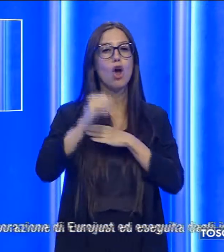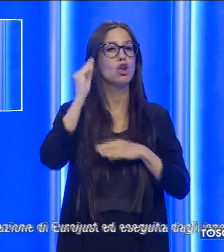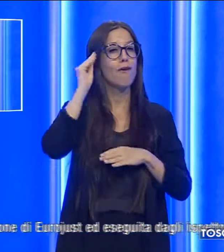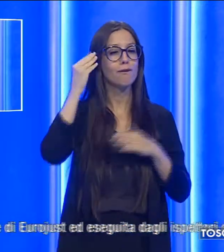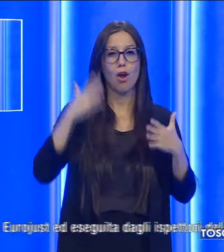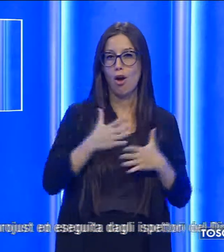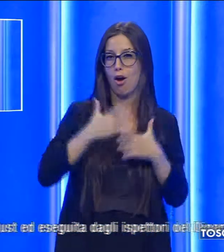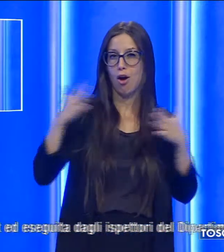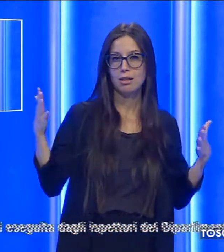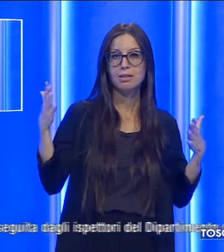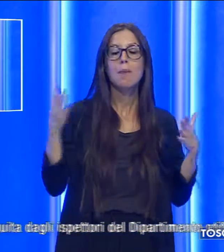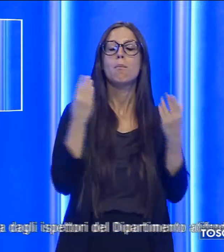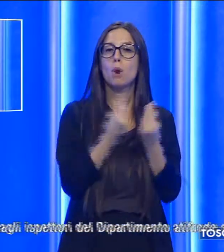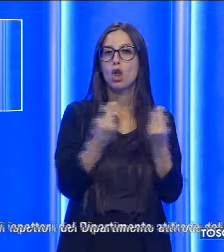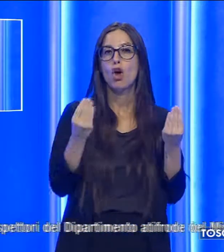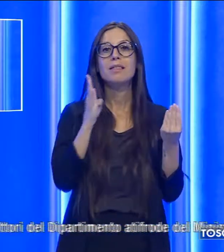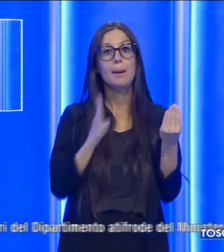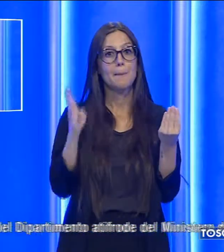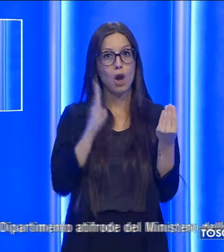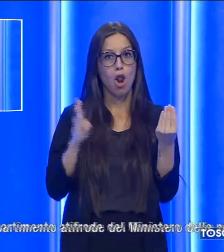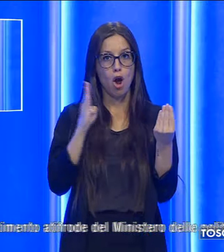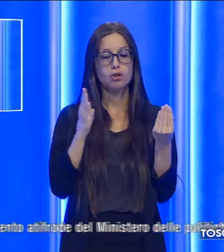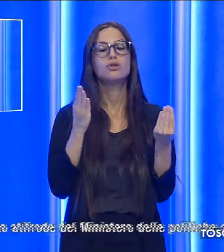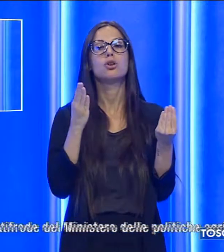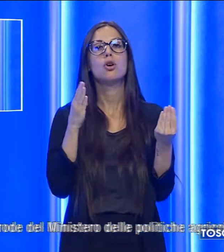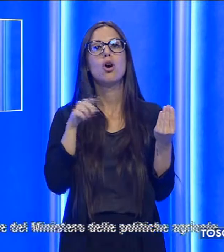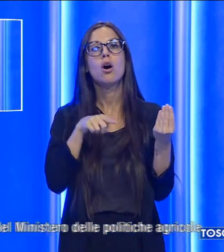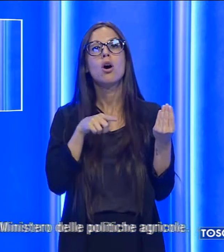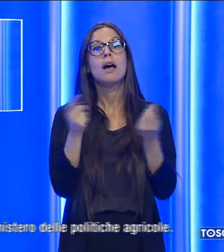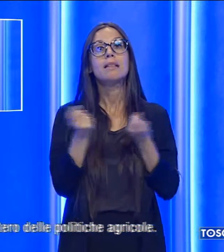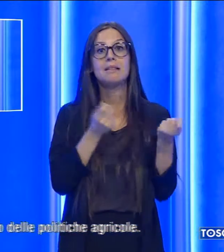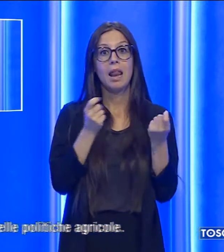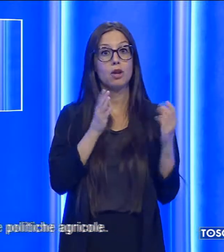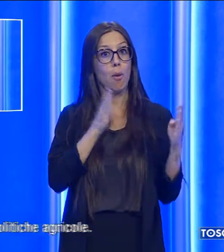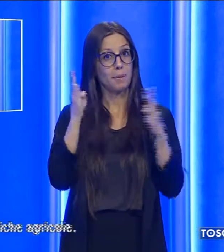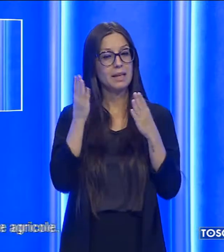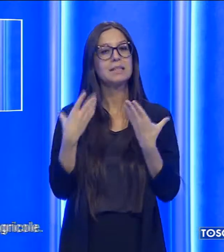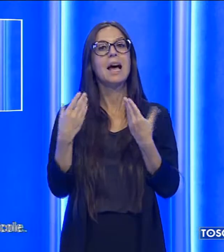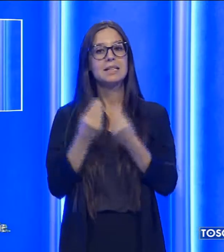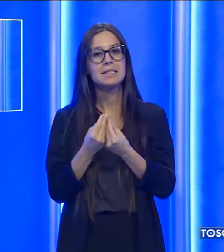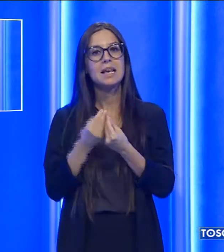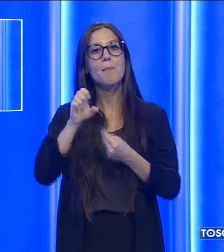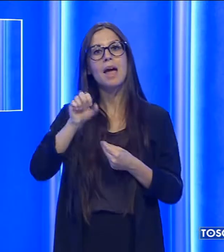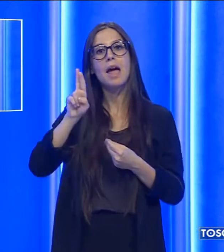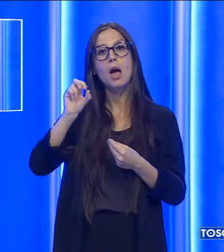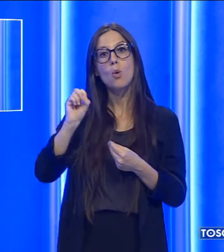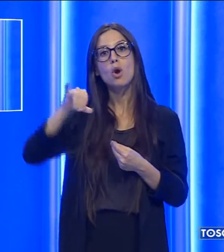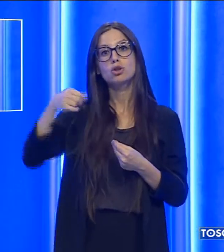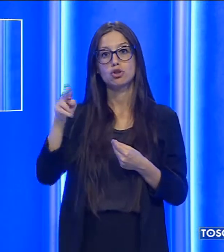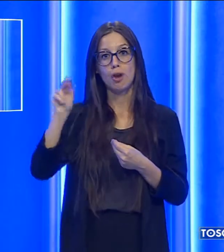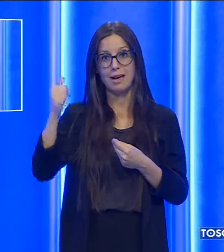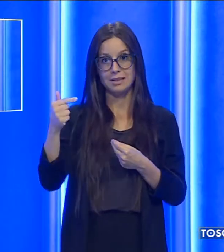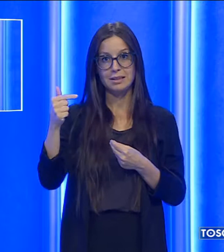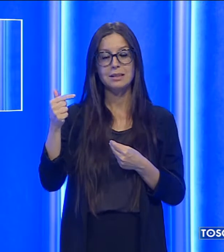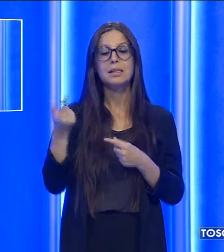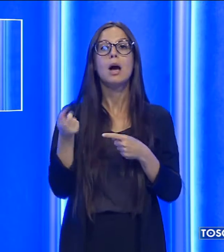prodotti biologici diretta dalla procura pisana con la collaborazione di Eurojust ed eseguita dagli